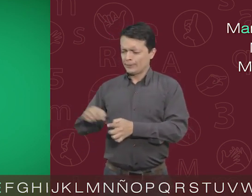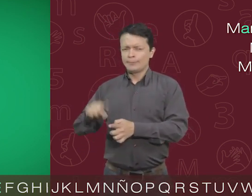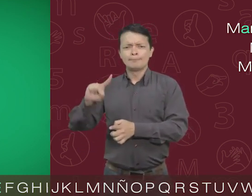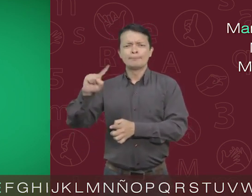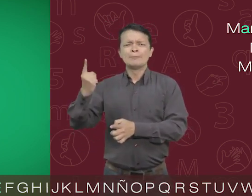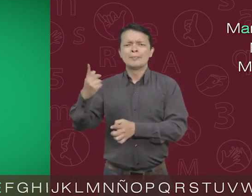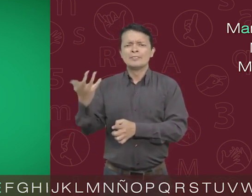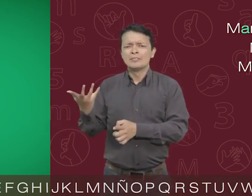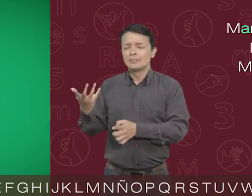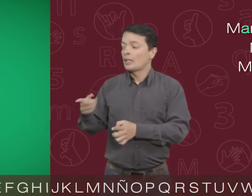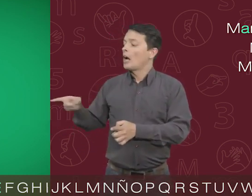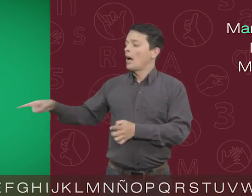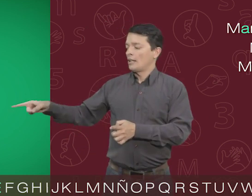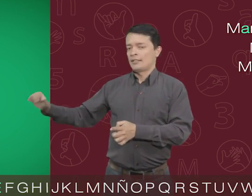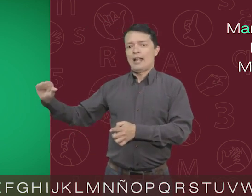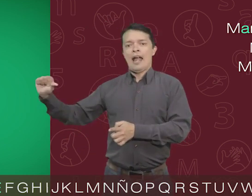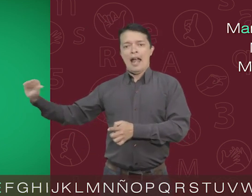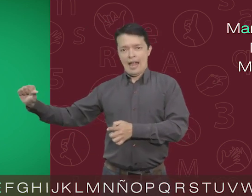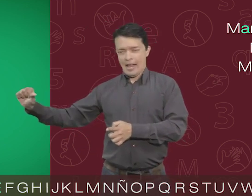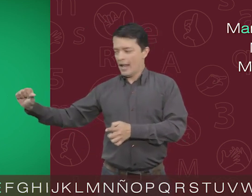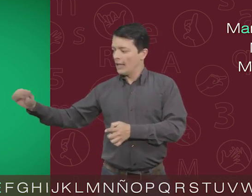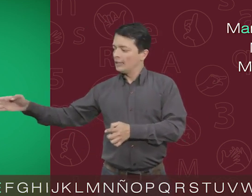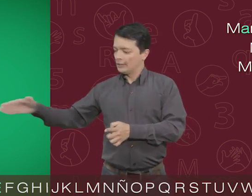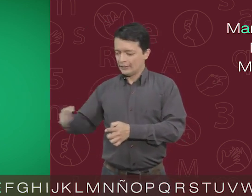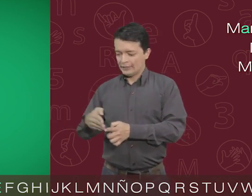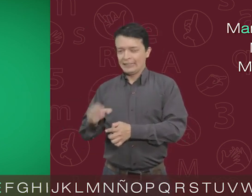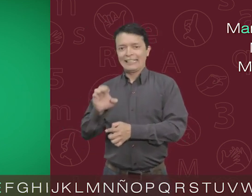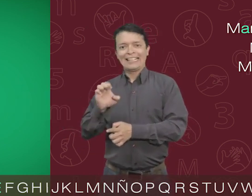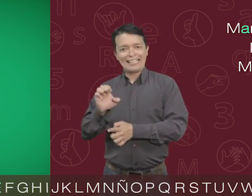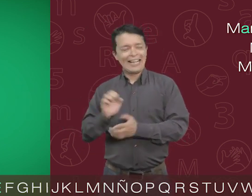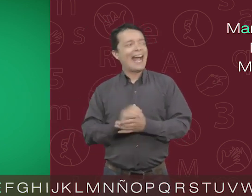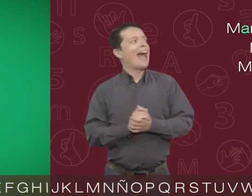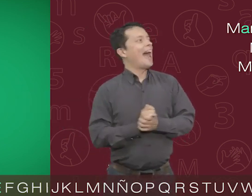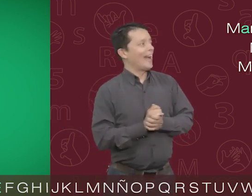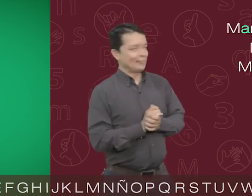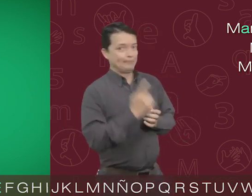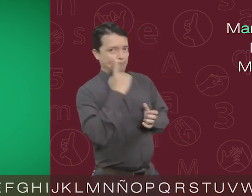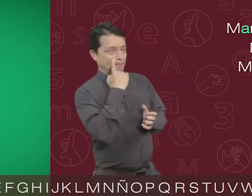¿Qué letra está en primer lugar? Correcto, la A. Y después, la E.